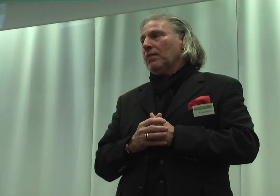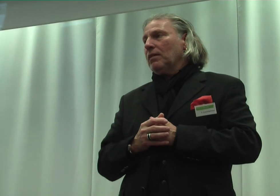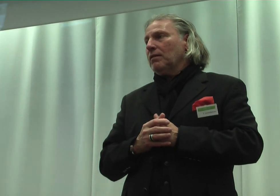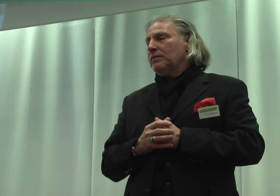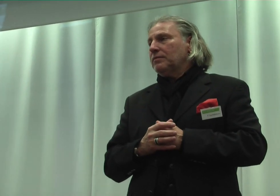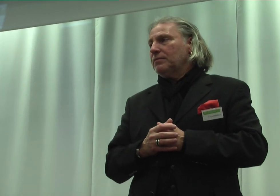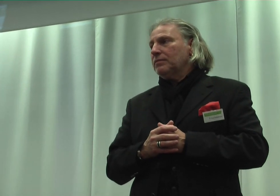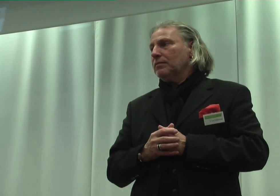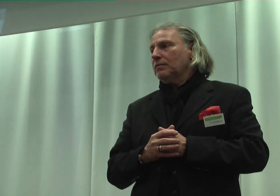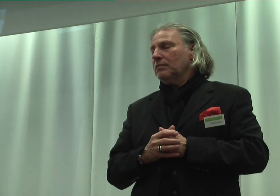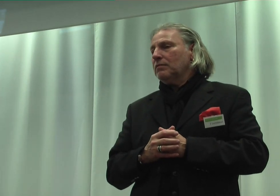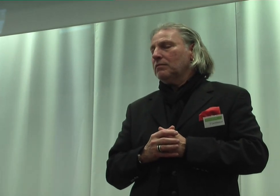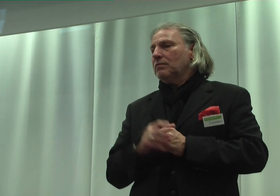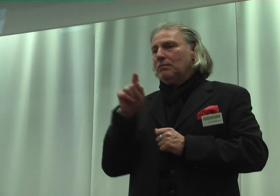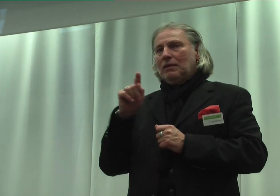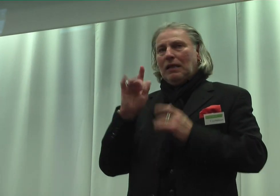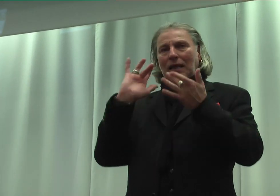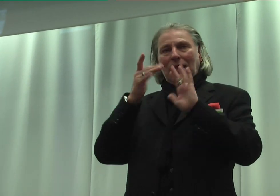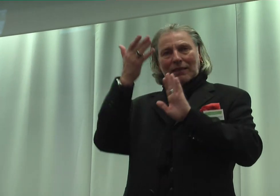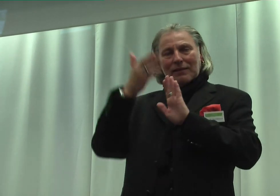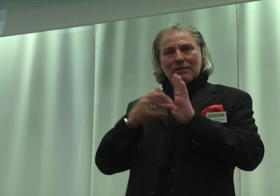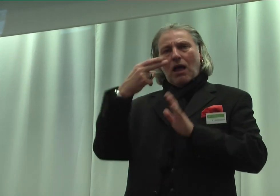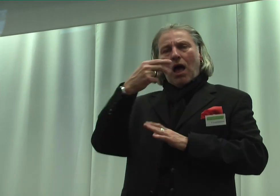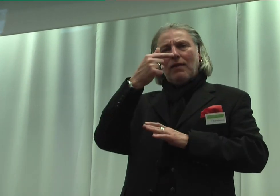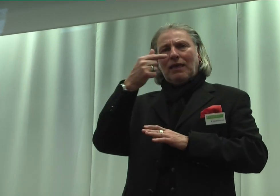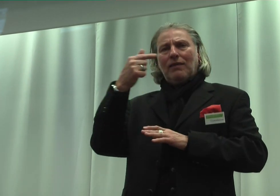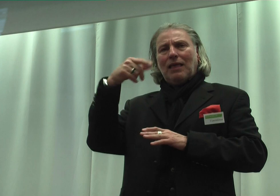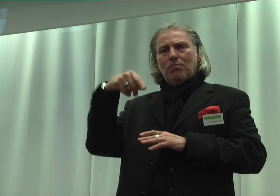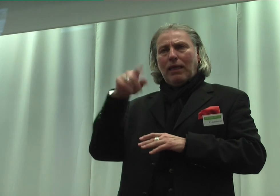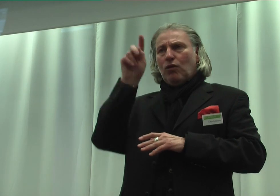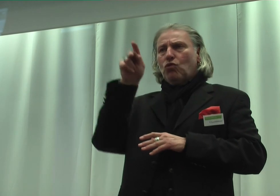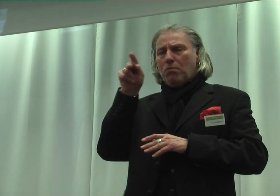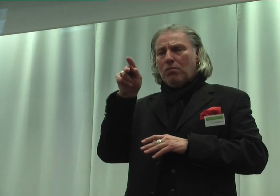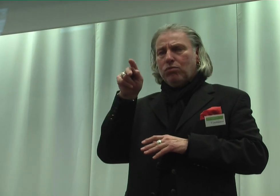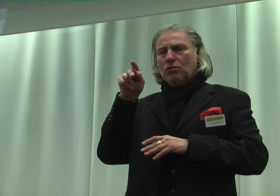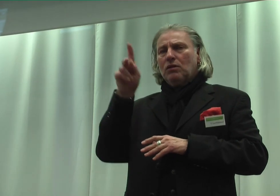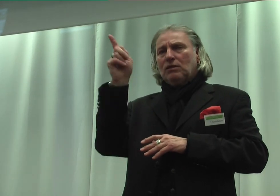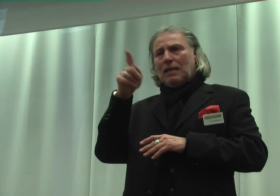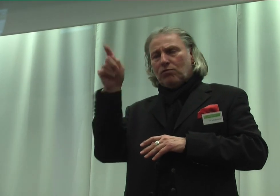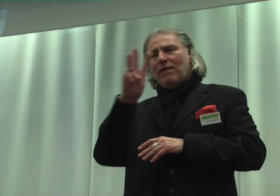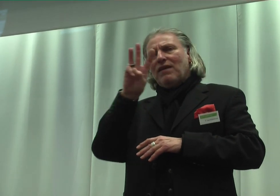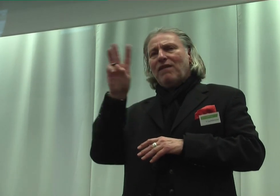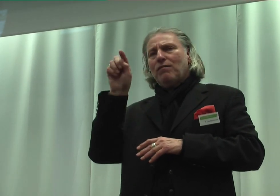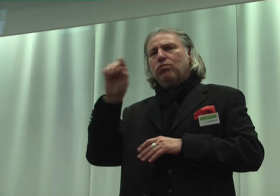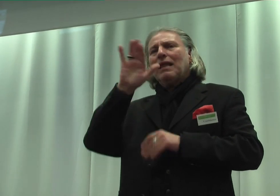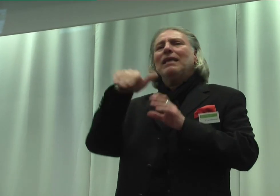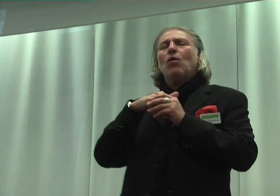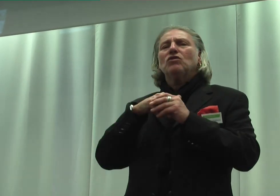Die Internetseite lautet www.www.inklusionslandkarte